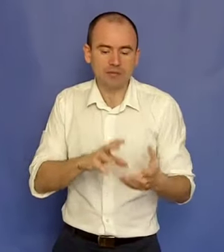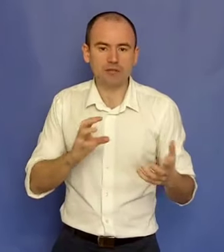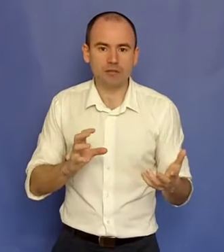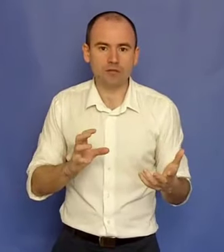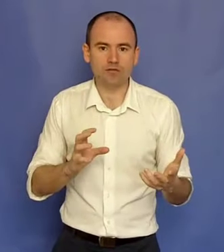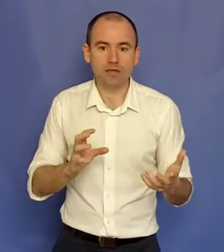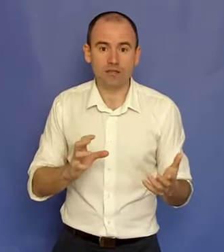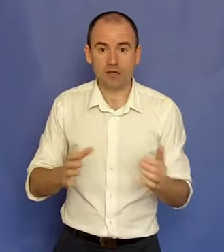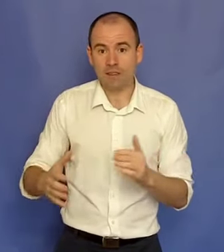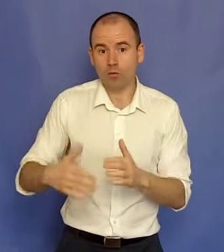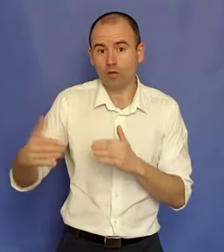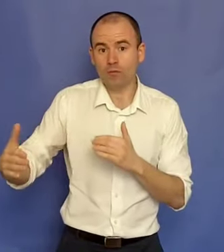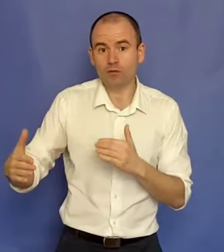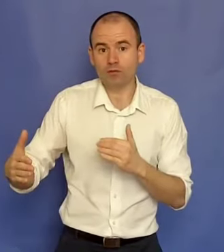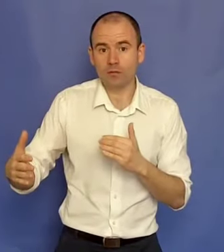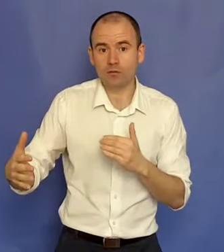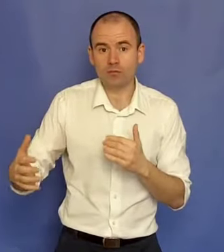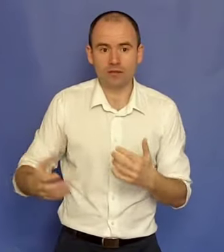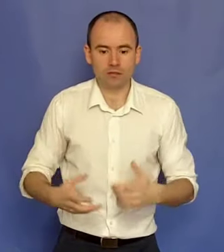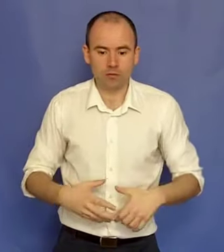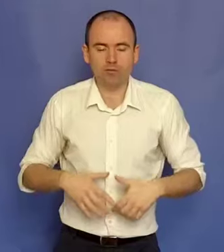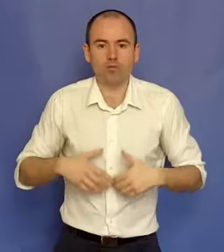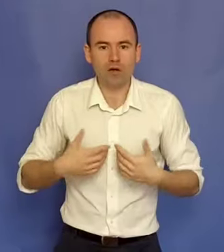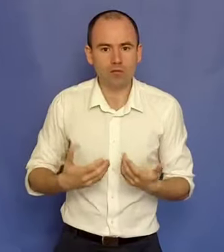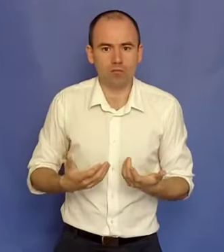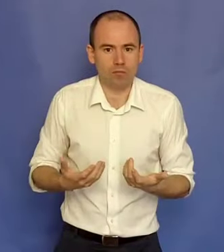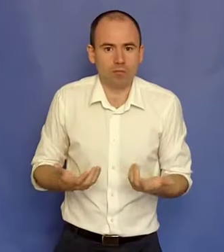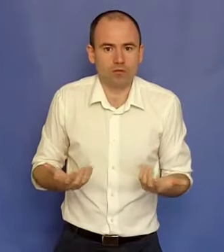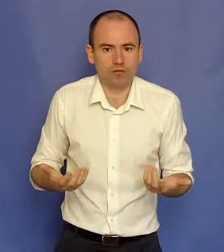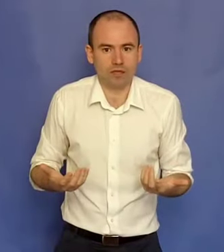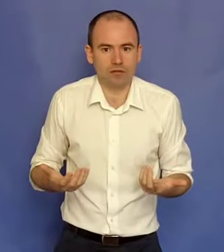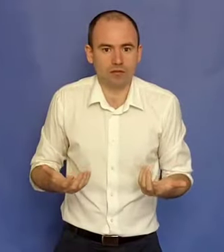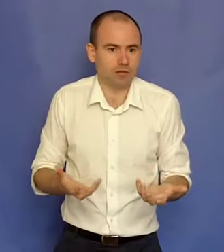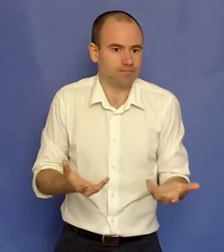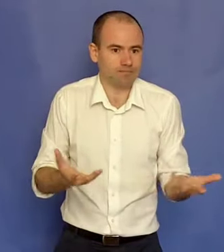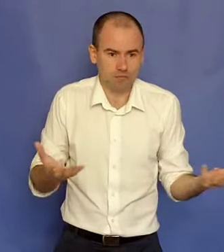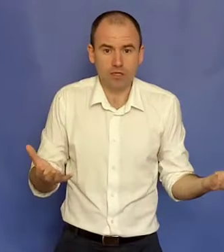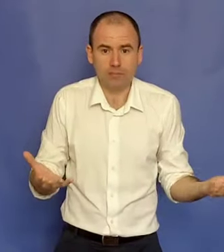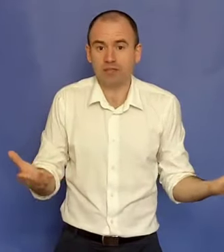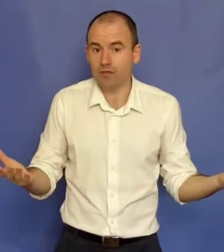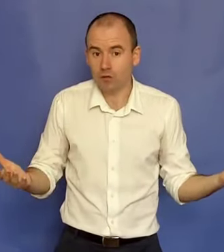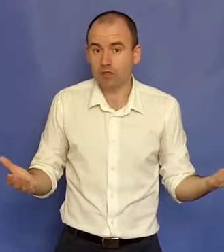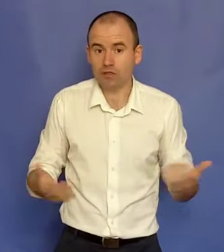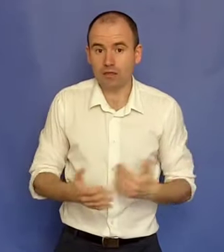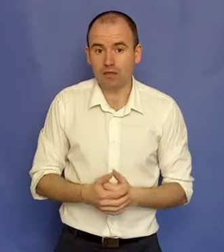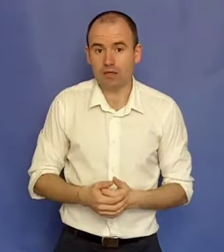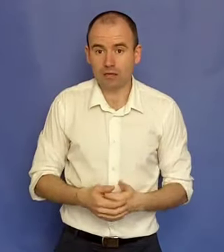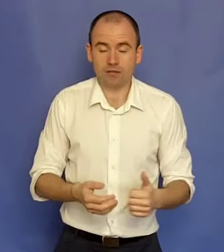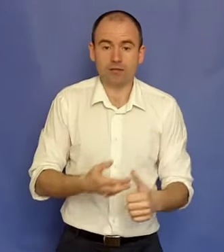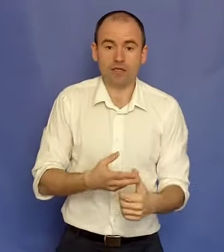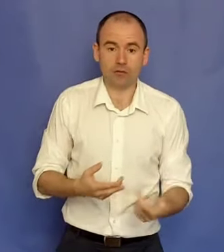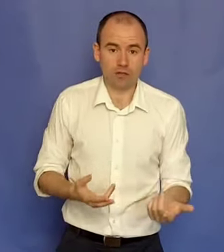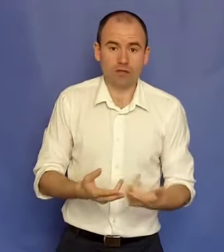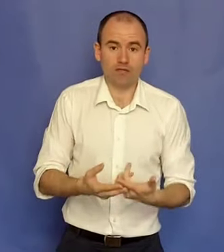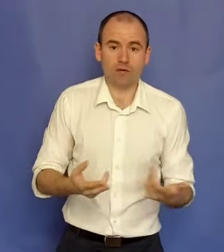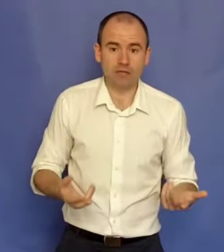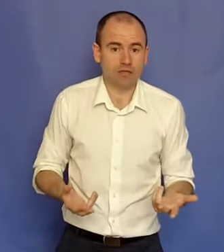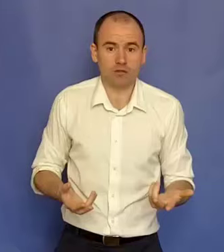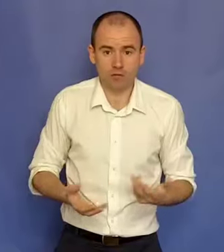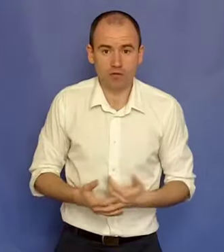Eliberându-ți timpul și viața, nu doar că poți să faci mai mulți bani, dar te poți bucura mai mult de viață și de, îți repet, de valorile tale, că sunt călătorii, că e familie, că ce-o